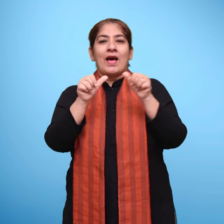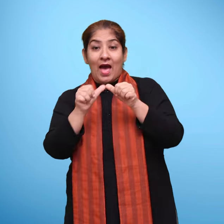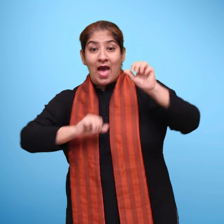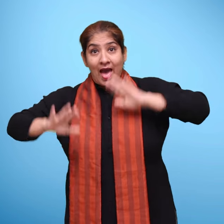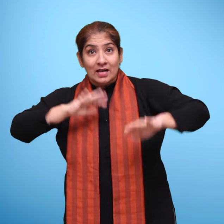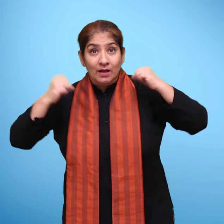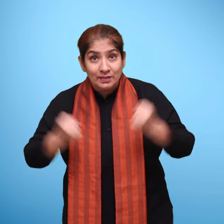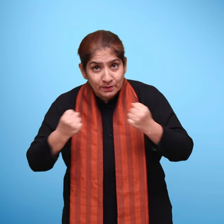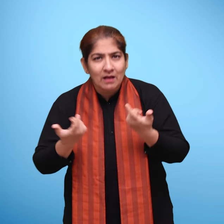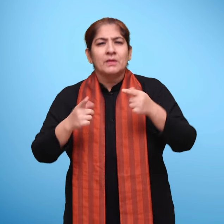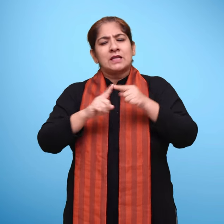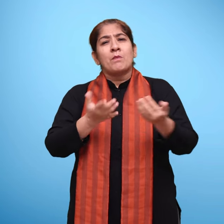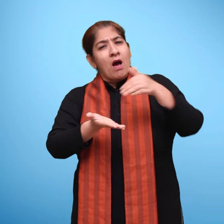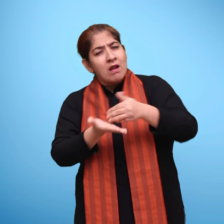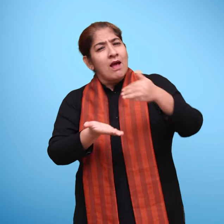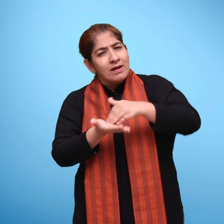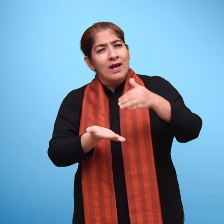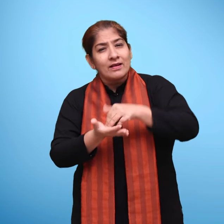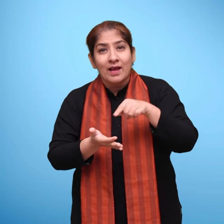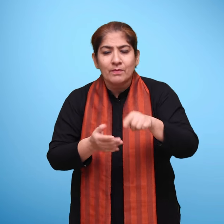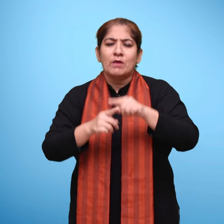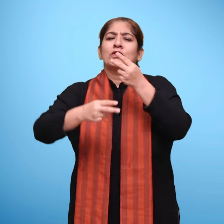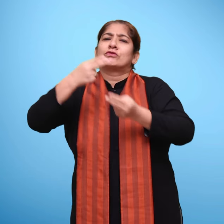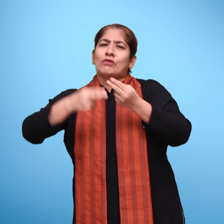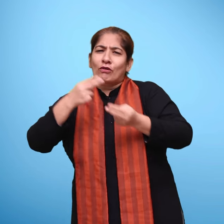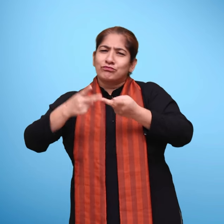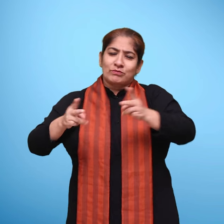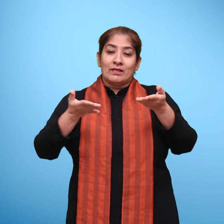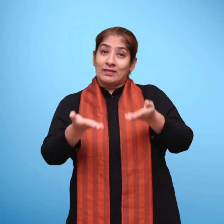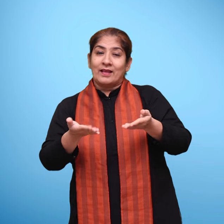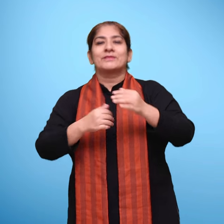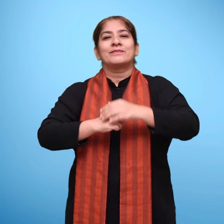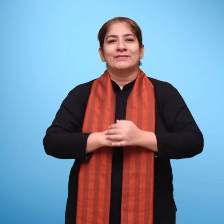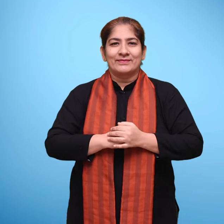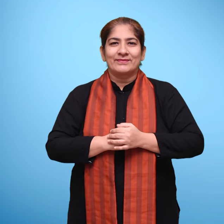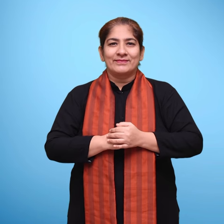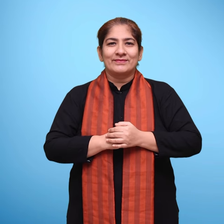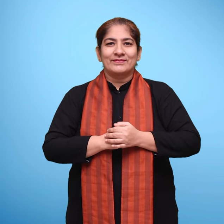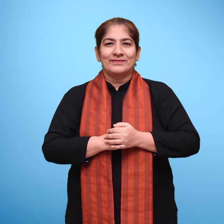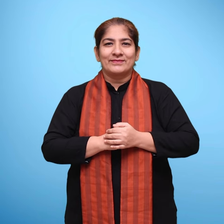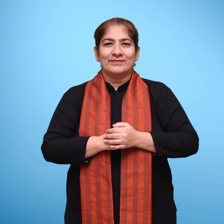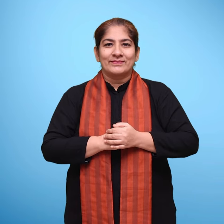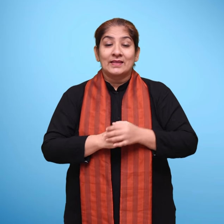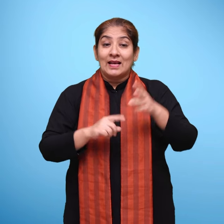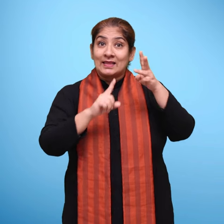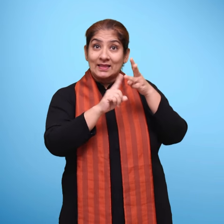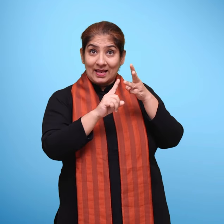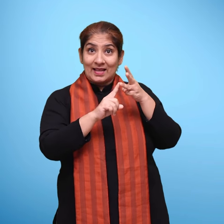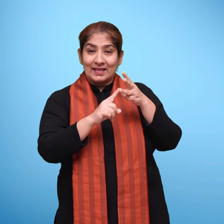के अनेक अवसर दिये गए हैं ये अवसर अलग-अलग संदर्भों में दिये गए हैं और बार-बार दिये गए हैं